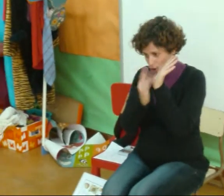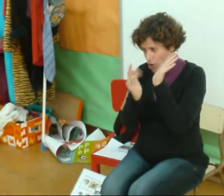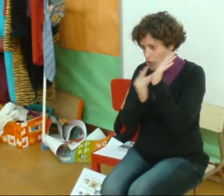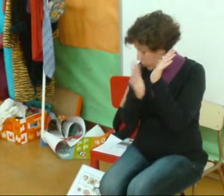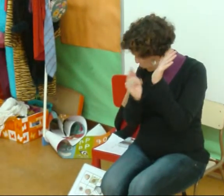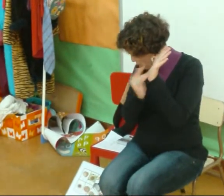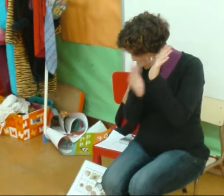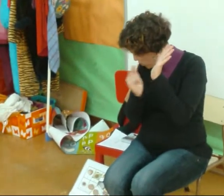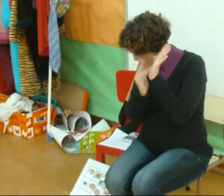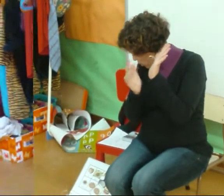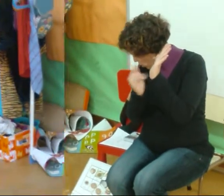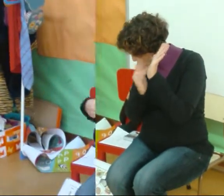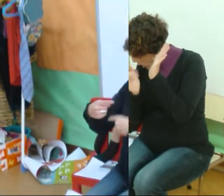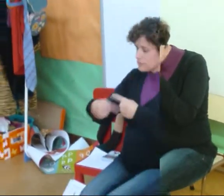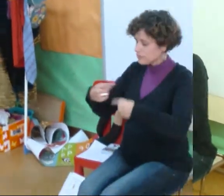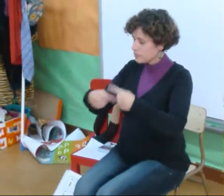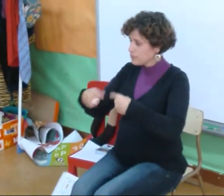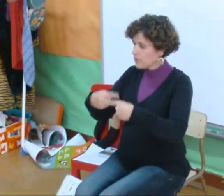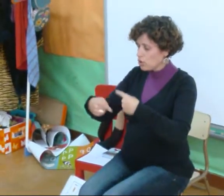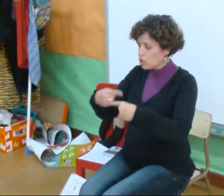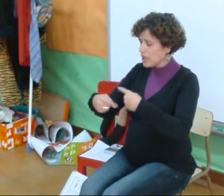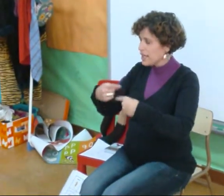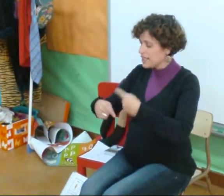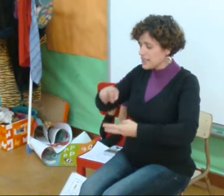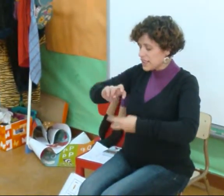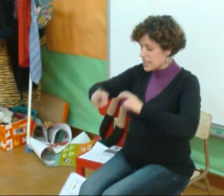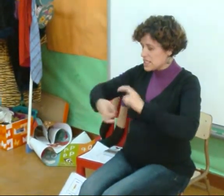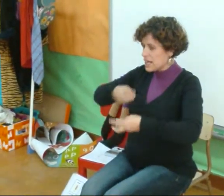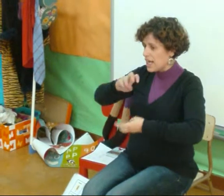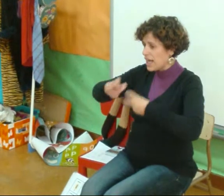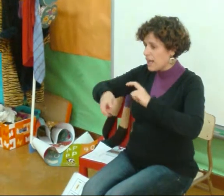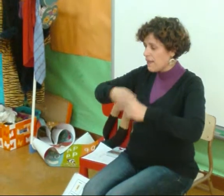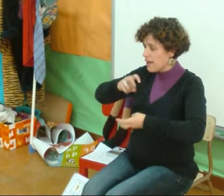Arroz Arroz lo que me gusta Arroz Croquetas Ensalada